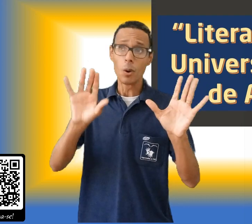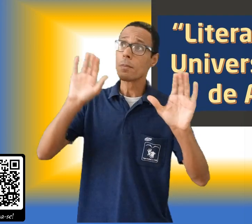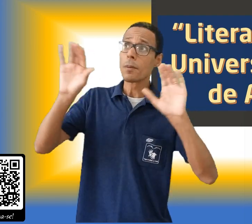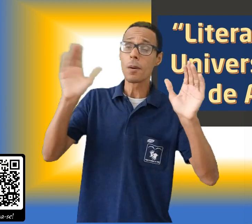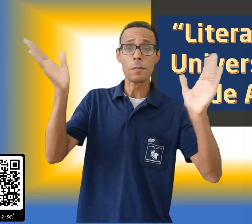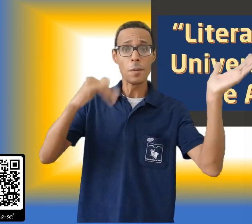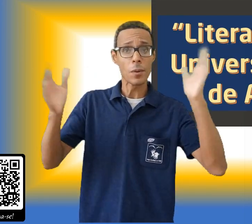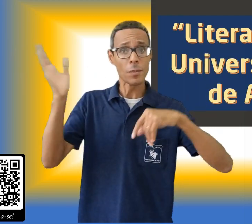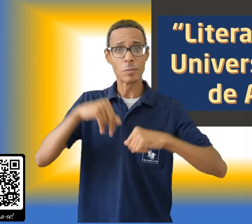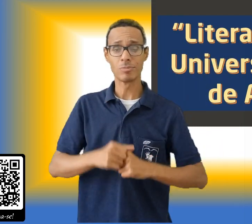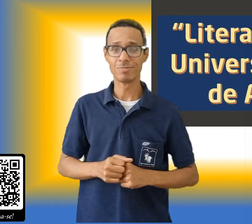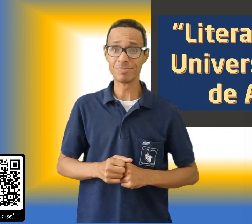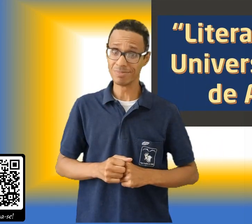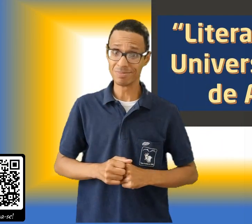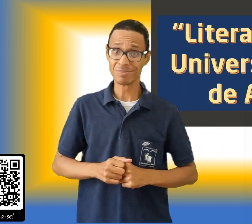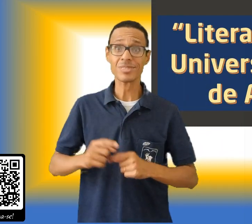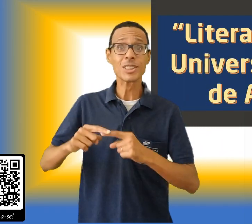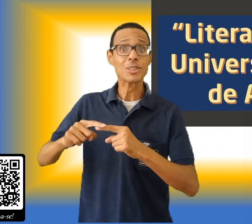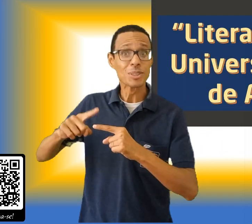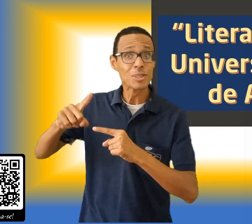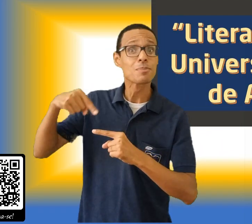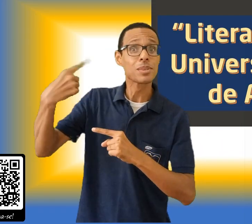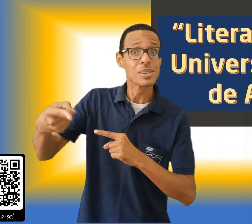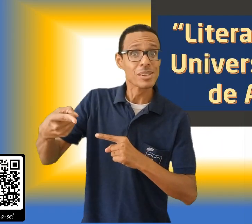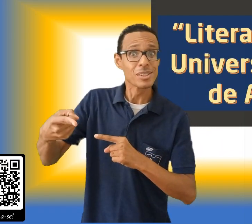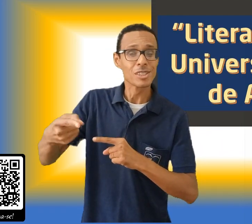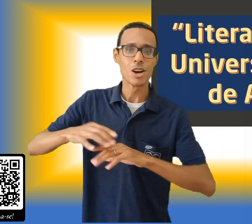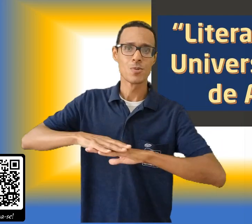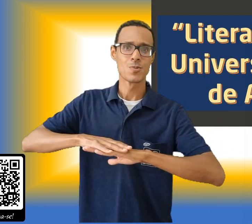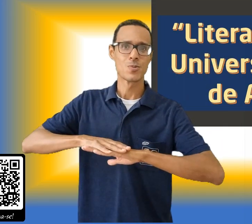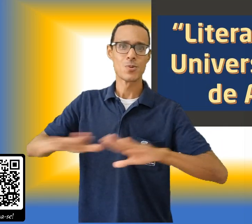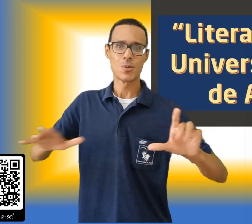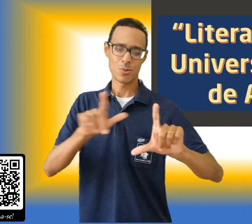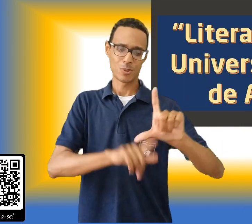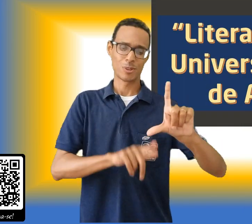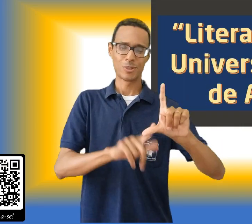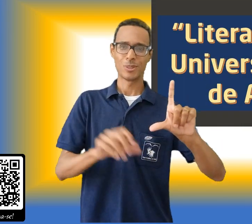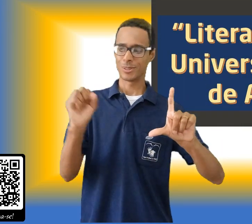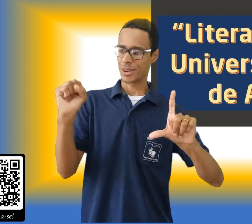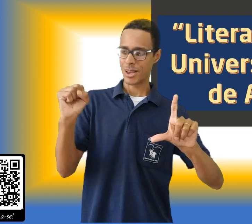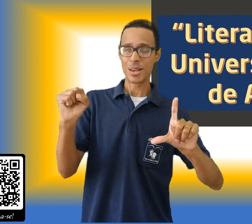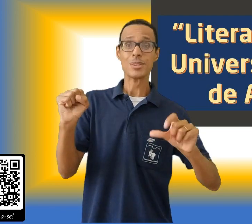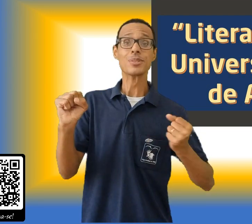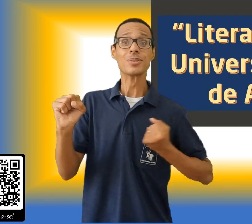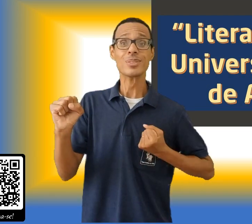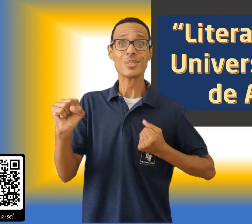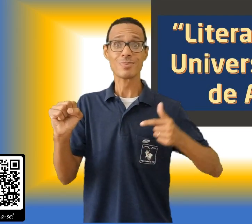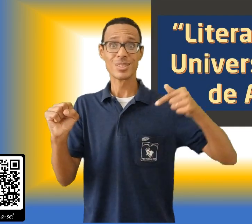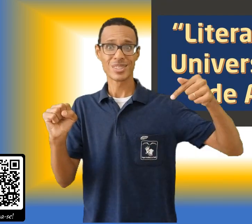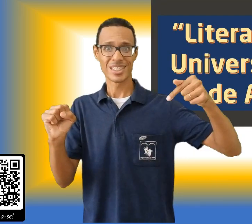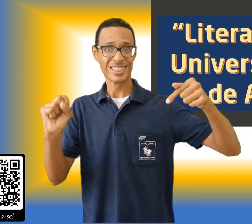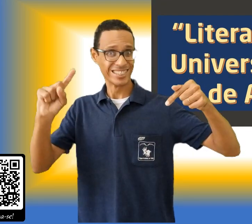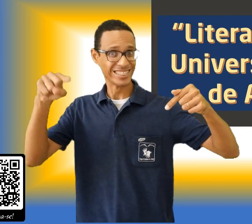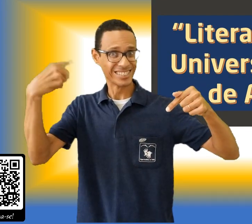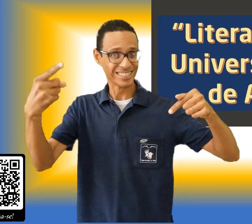Na próxima semana, finalizaremos a letra S com o bloco número 7,